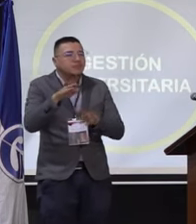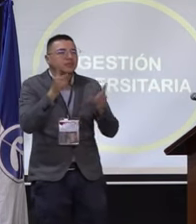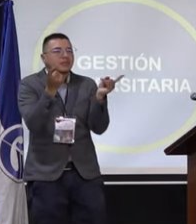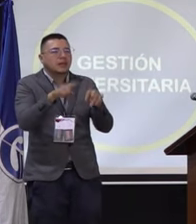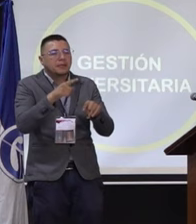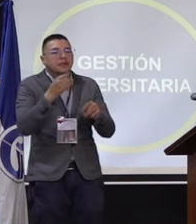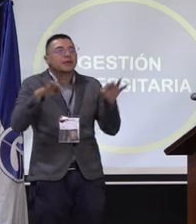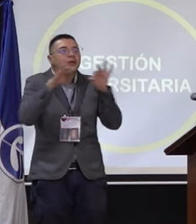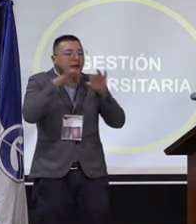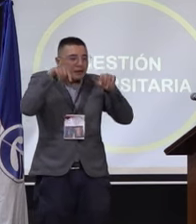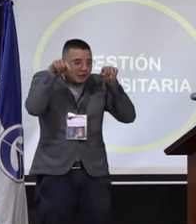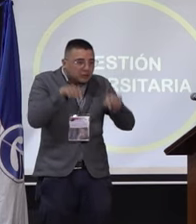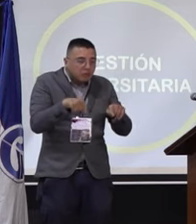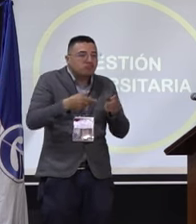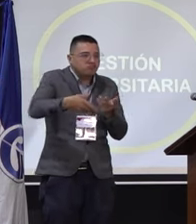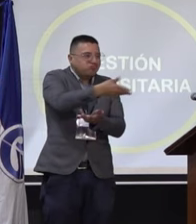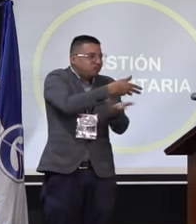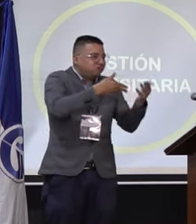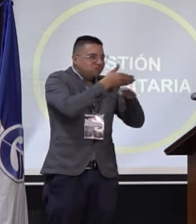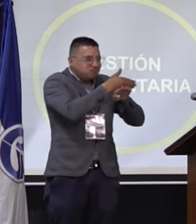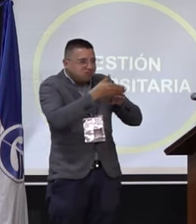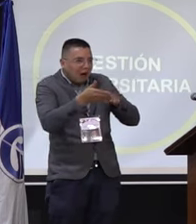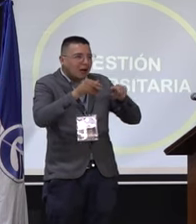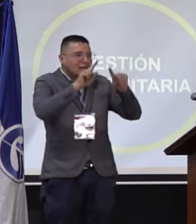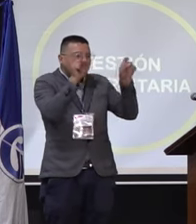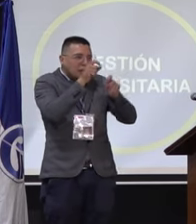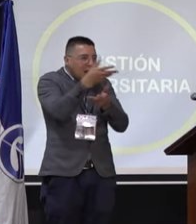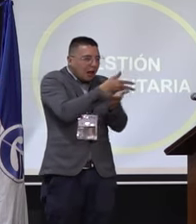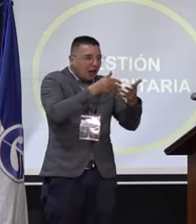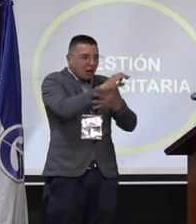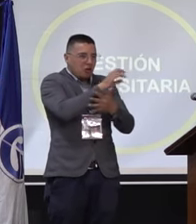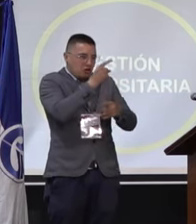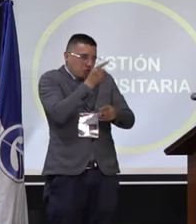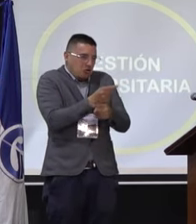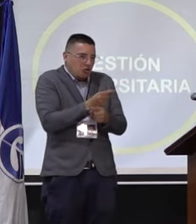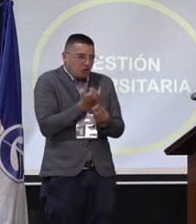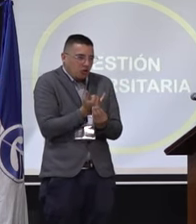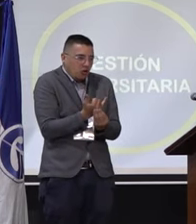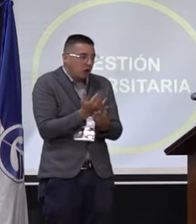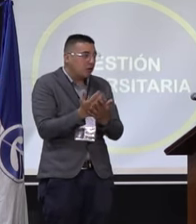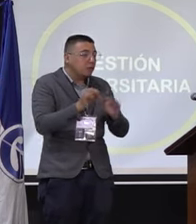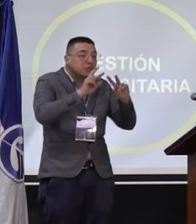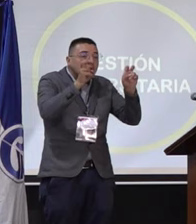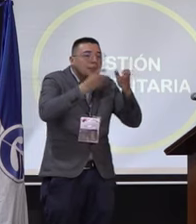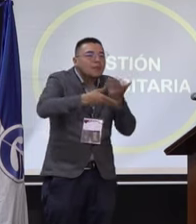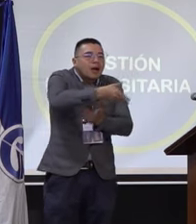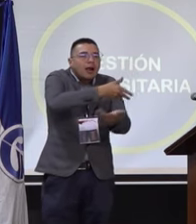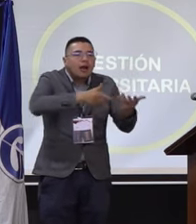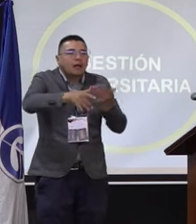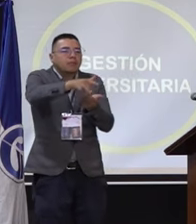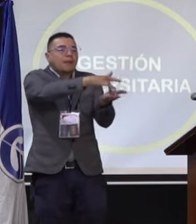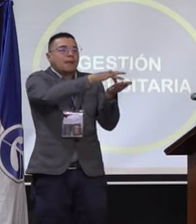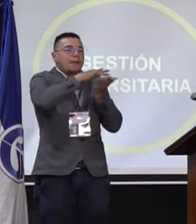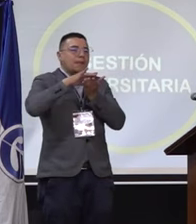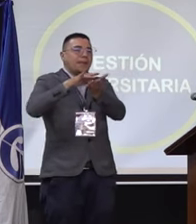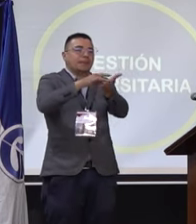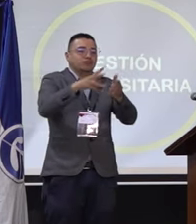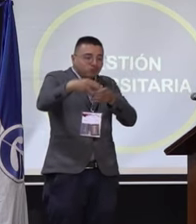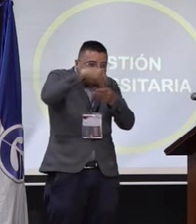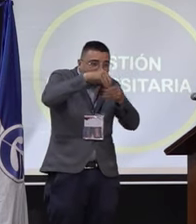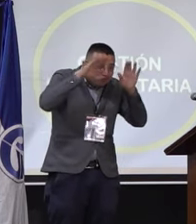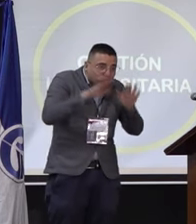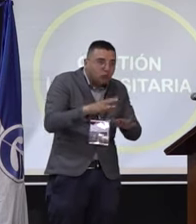de egresados ya ahorita lo socializamos como con más concreción, pero tiene que ver con la cuestión de la convivencia y la participación dentro de la